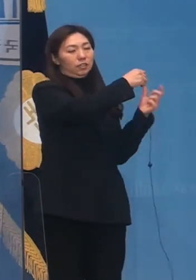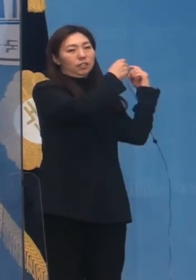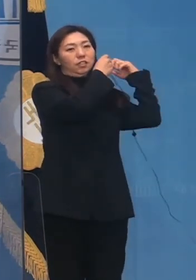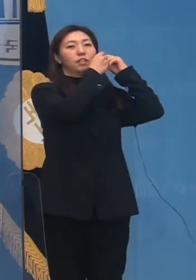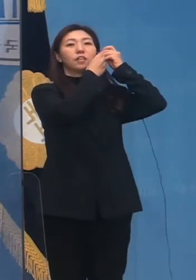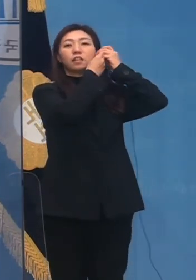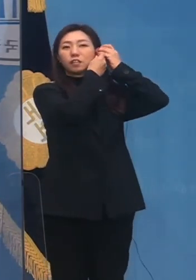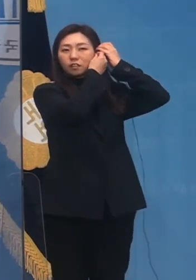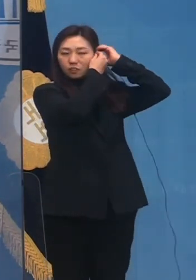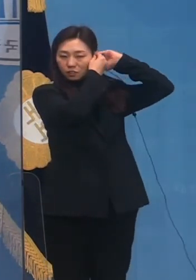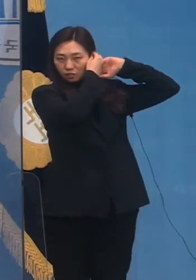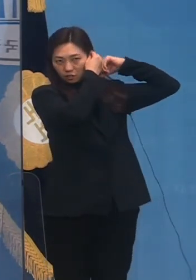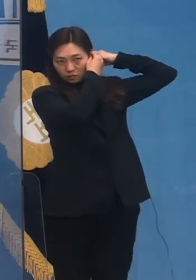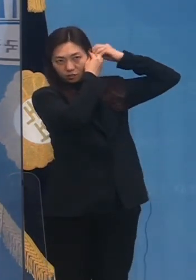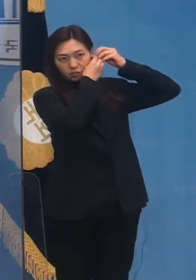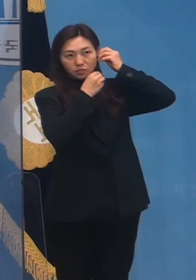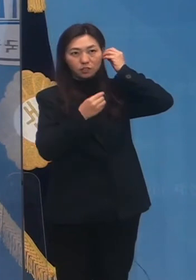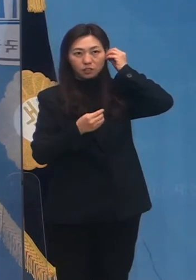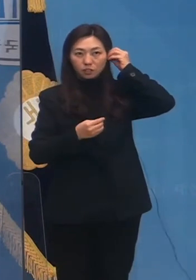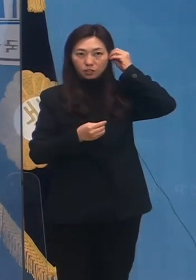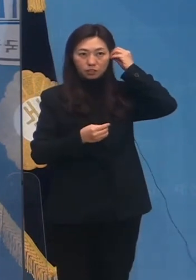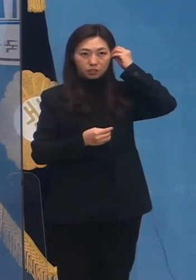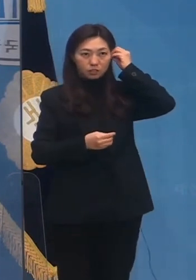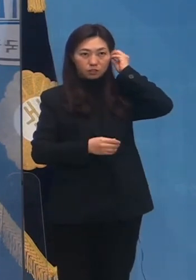성남FC 후원금 5억